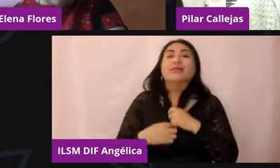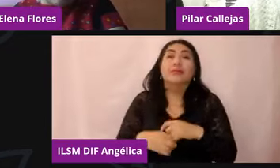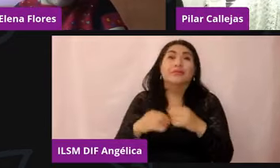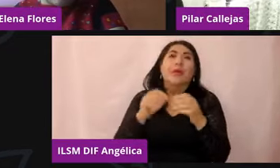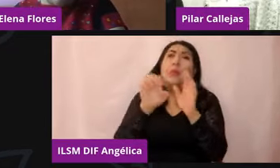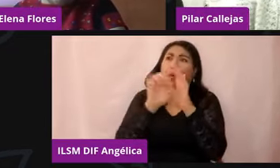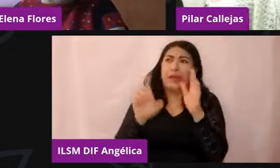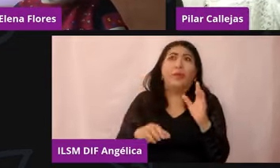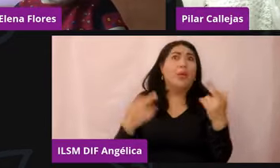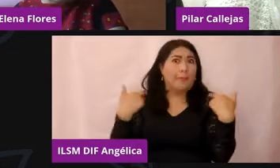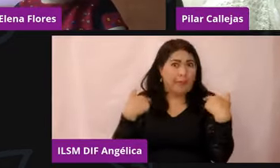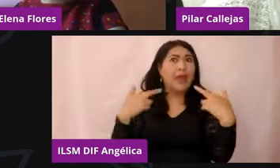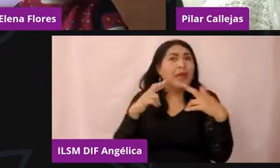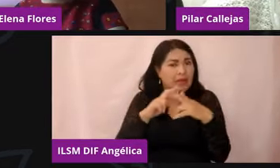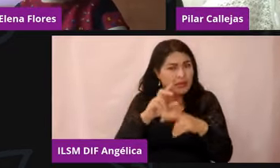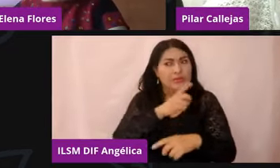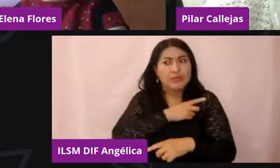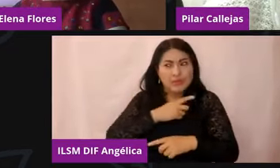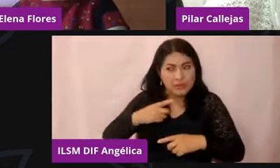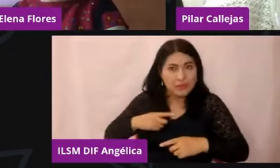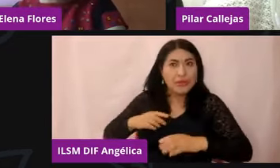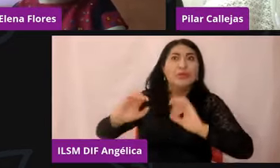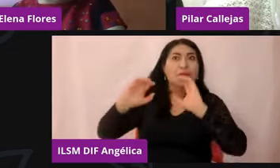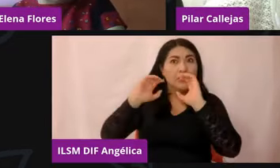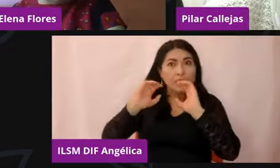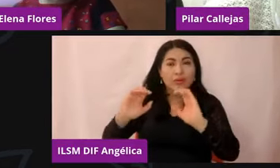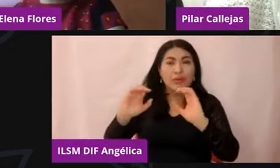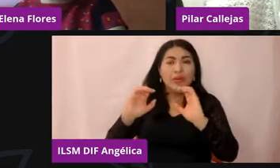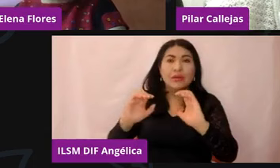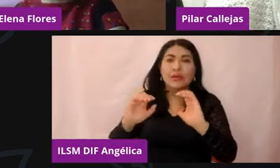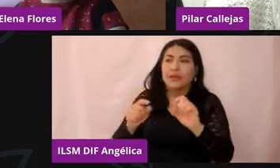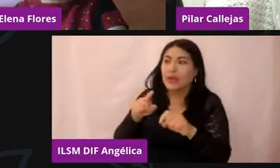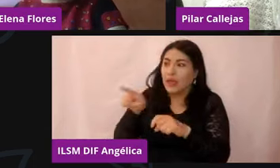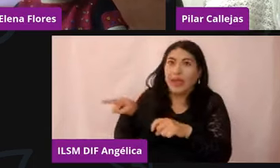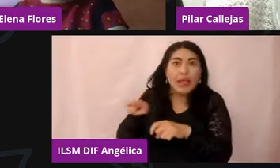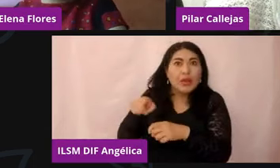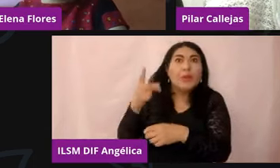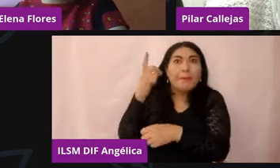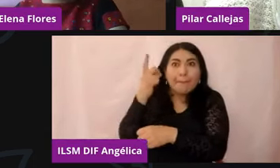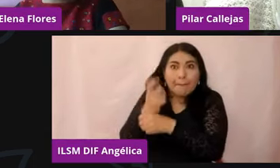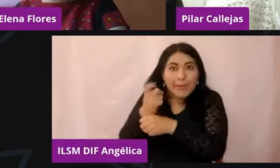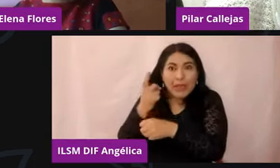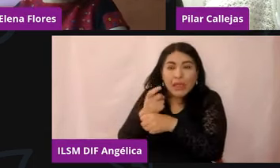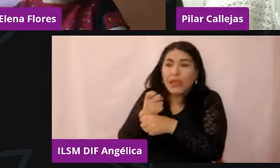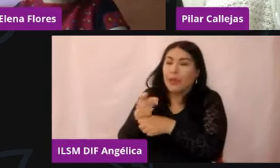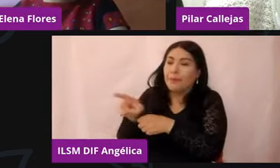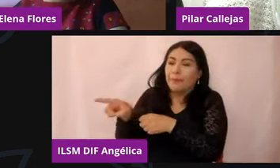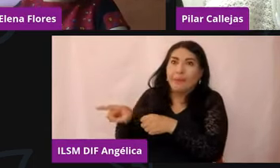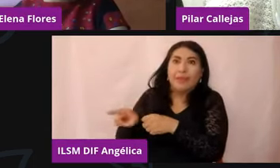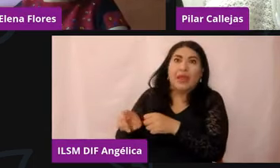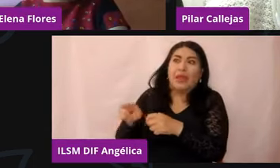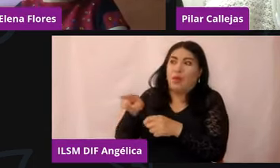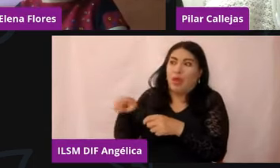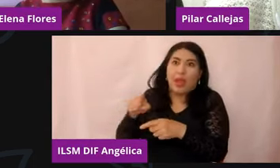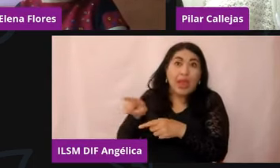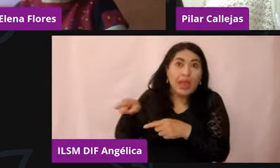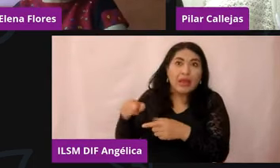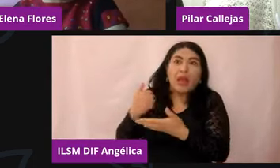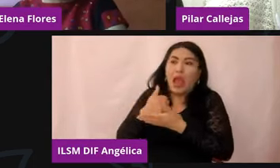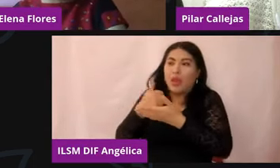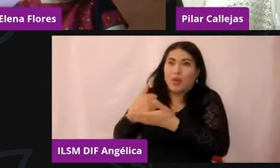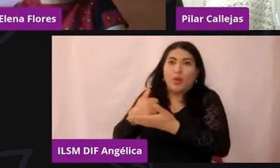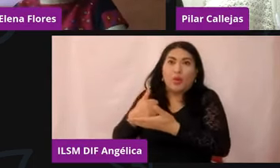responsabilidad, porque serán el primer parachoque, ¿no? La primera línea de fuego de contención pues